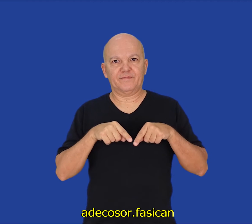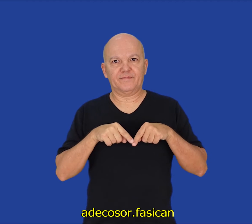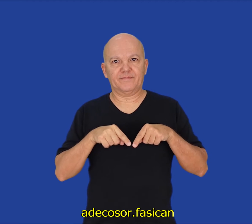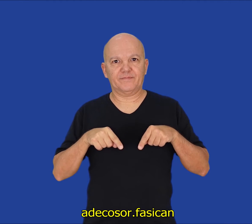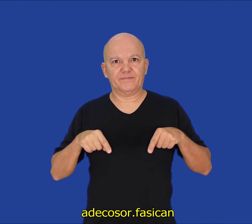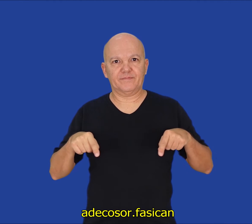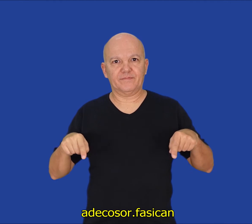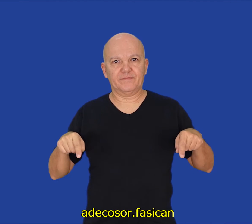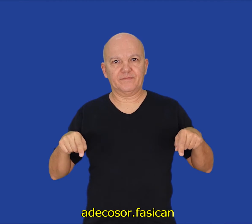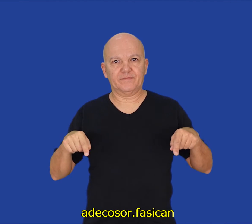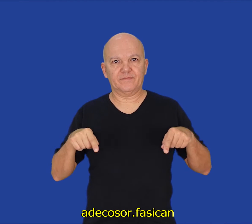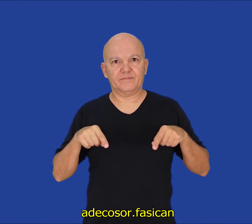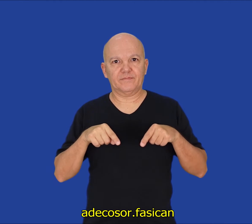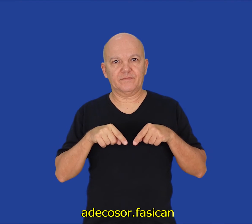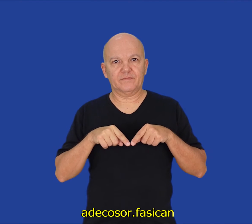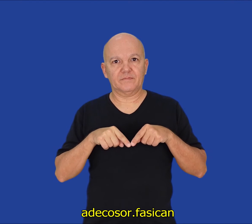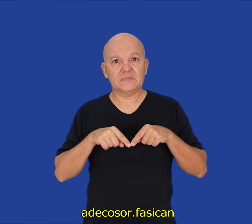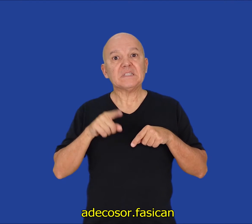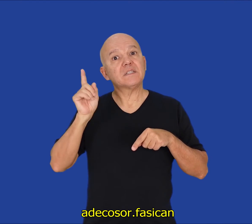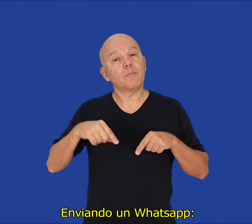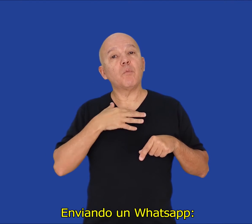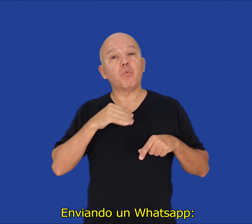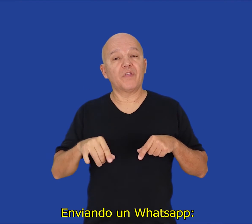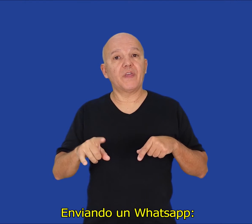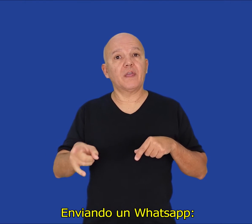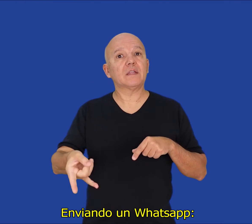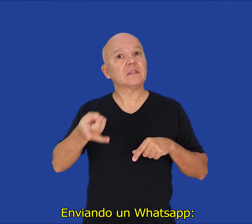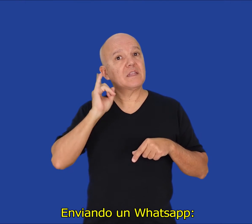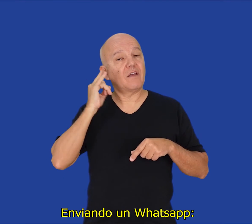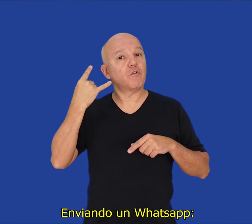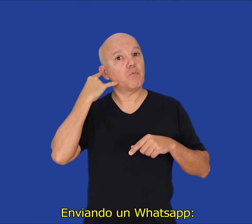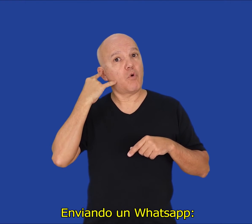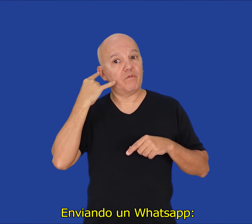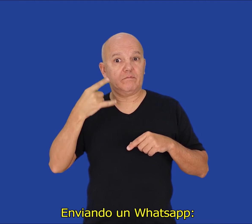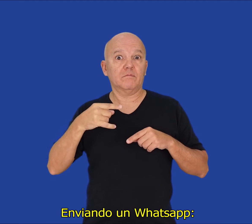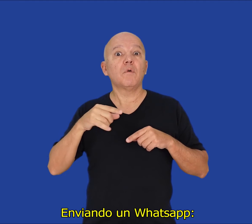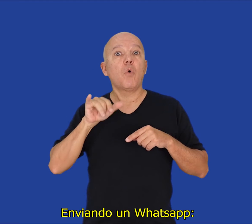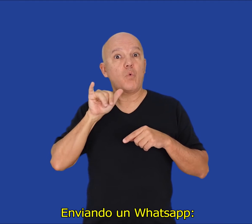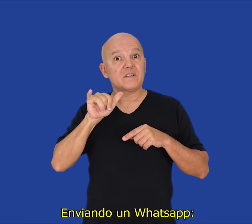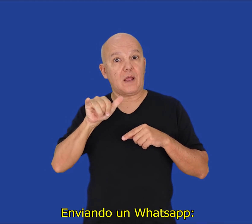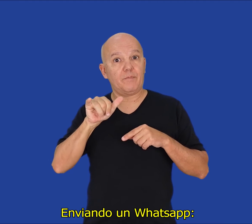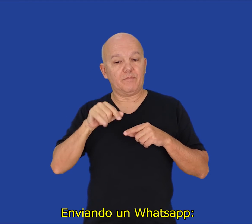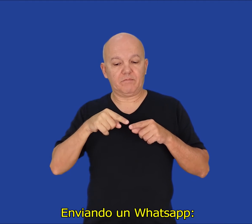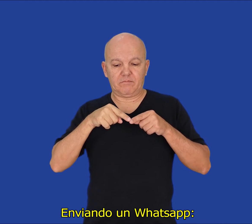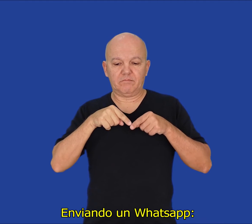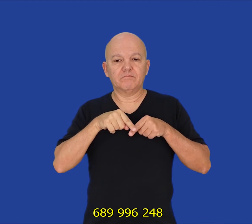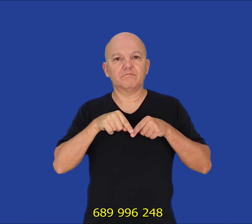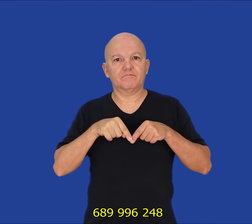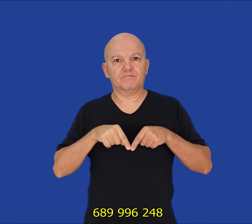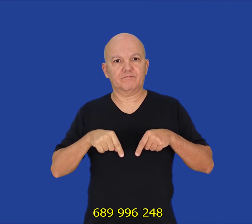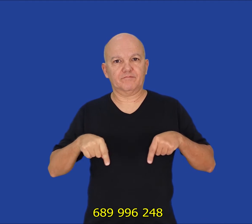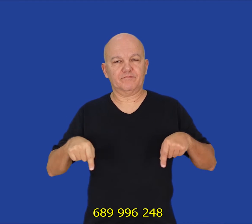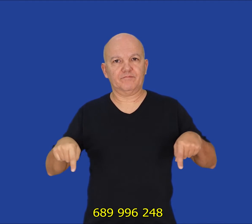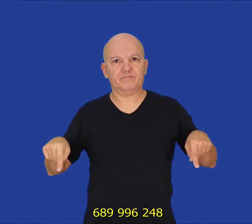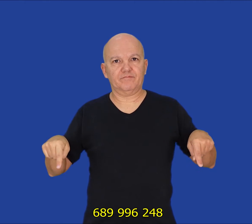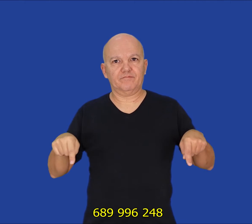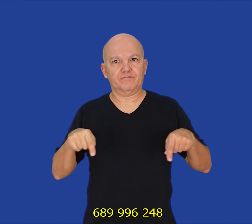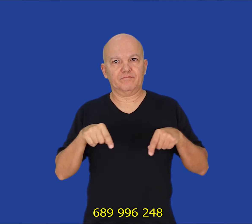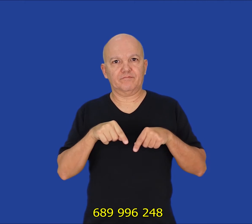Yo soy la técnica del proyecto Vidasor, este es mi signo, y me llamo Sayuri. Mi horario de atención es de